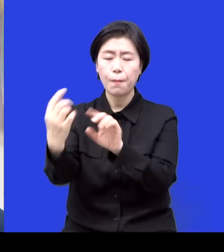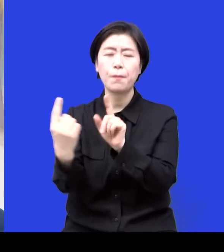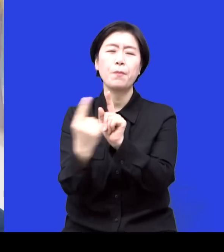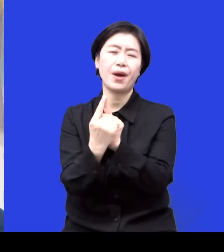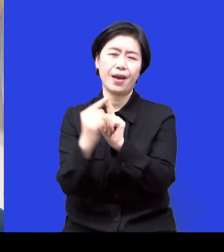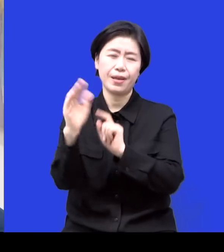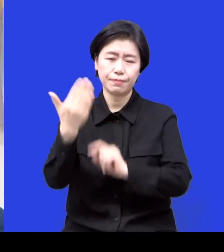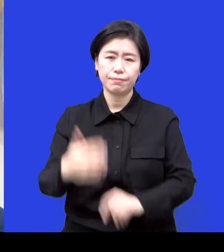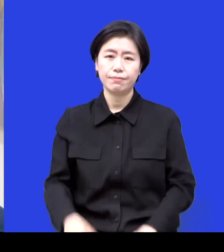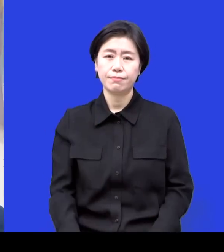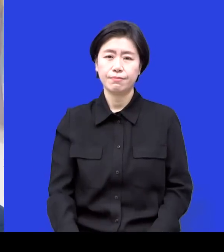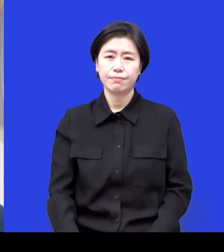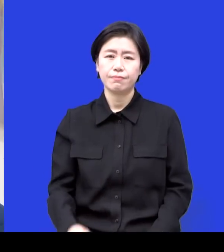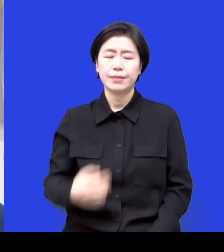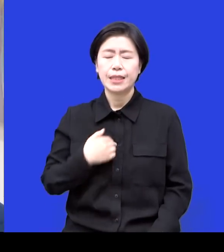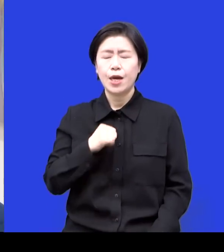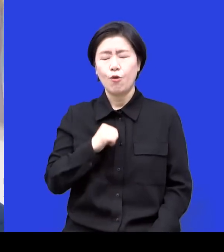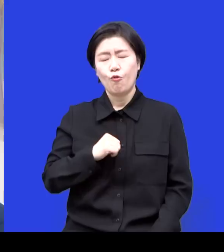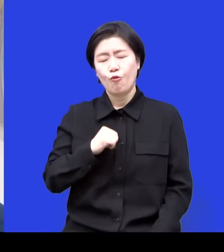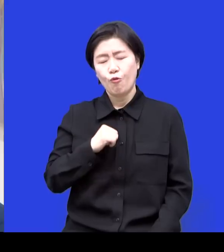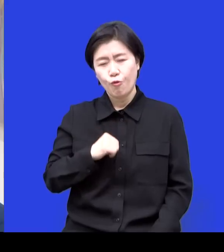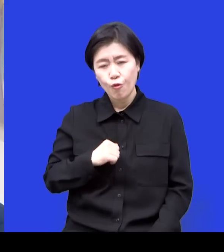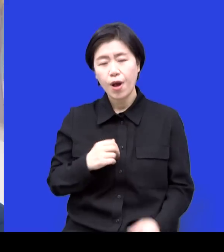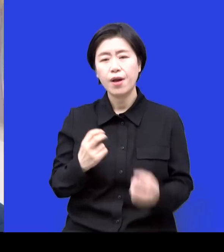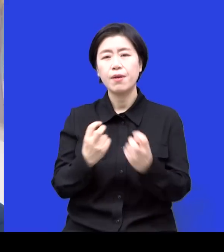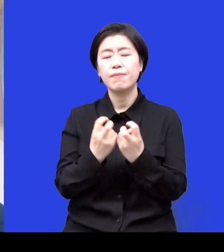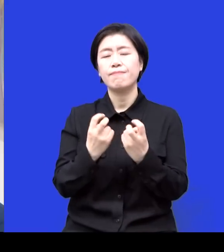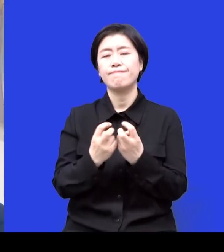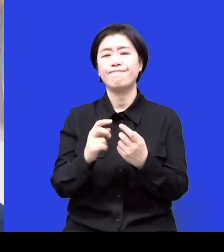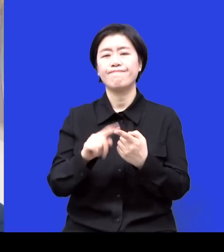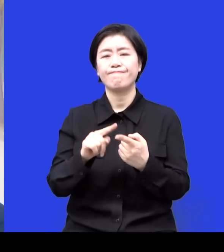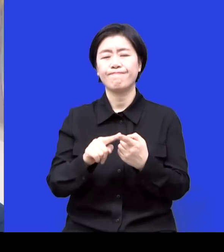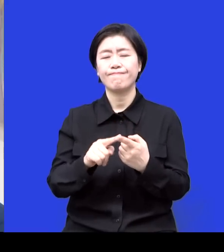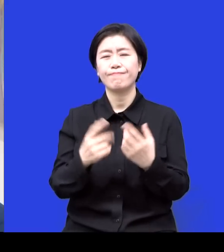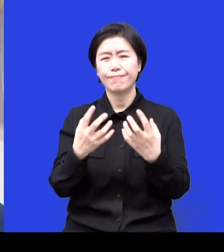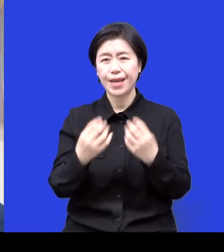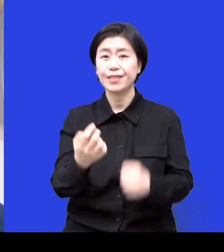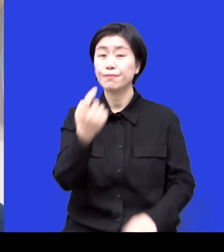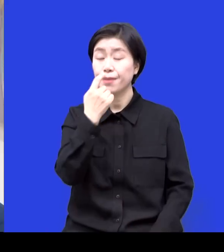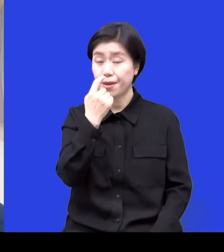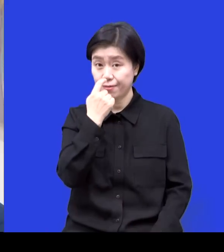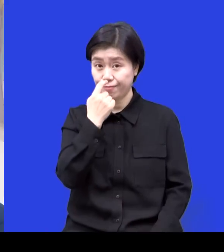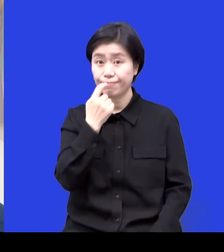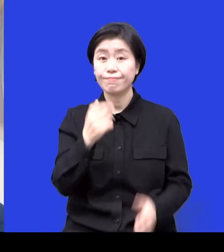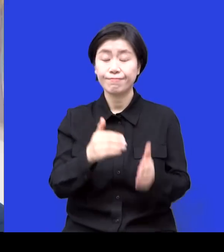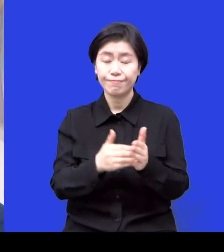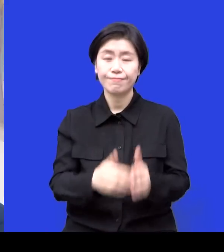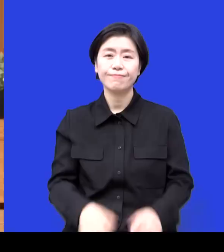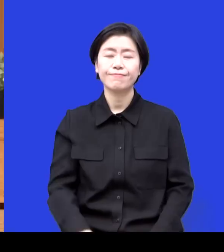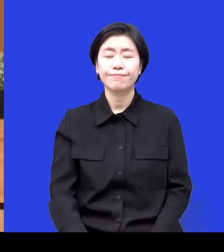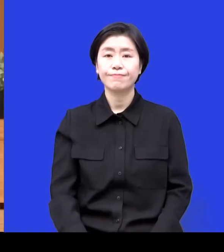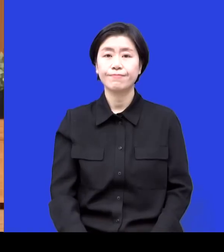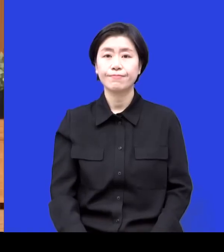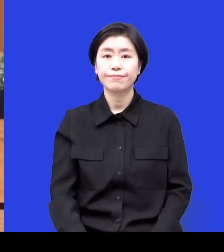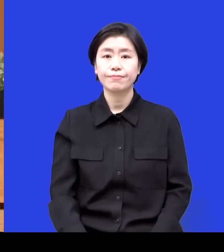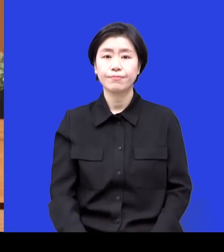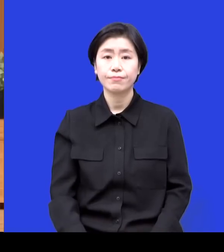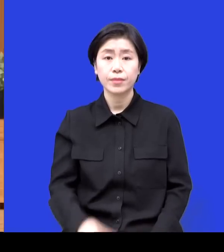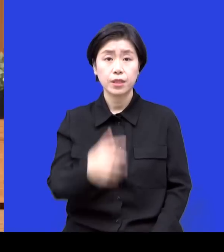그래서 요한복음 읽으면서 제한테 제일 필요했던 인내를 조금 많이 배우고 묵상하게 되는 것 같아요 네 그 와중에 또 아버님도 편찬하셨나